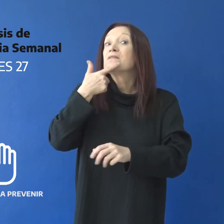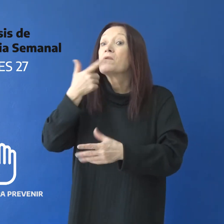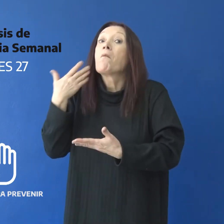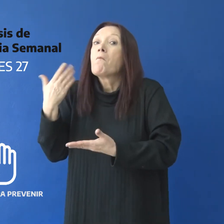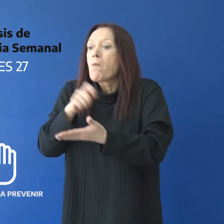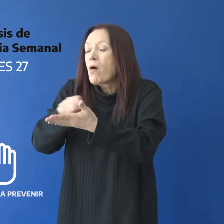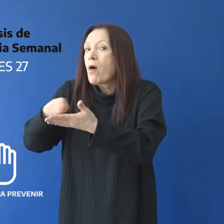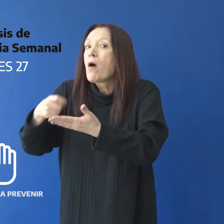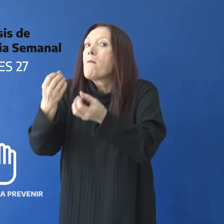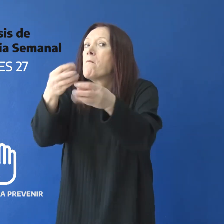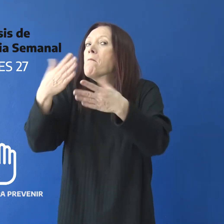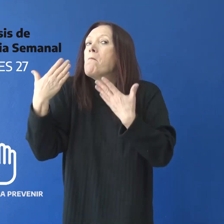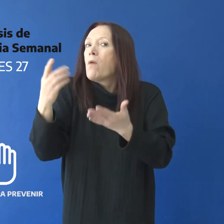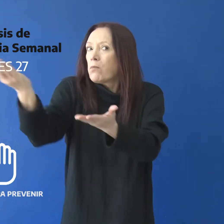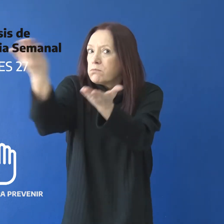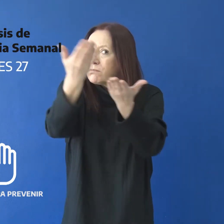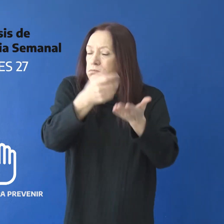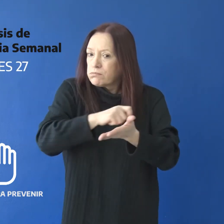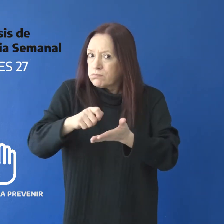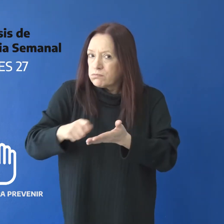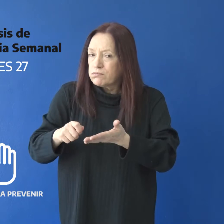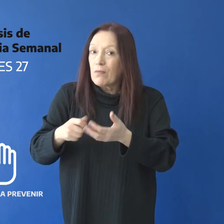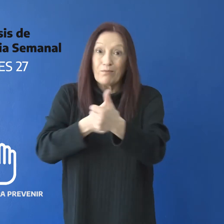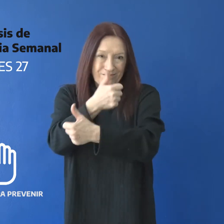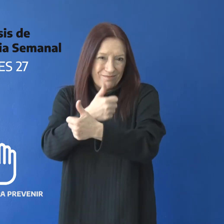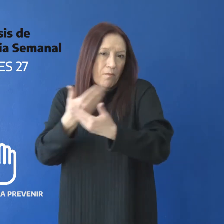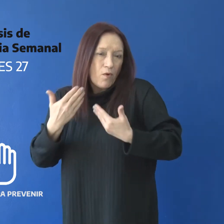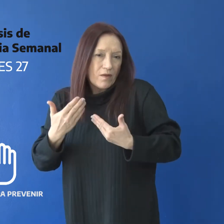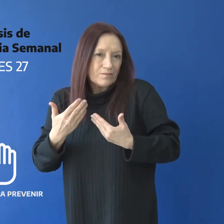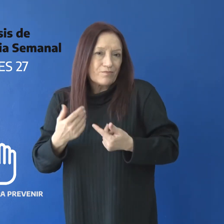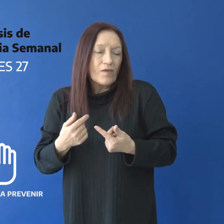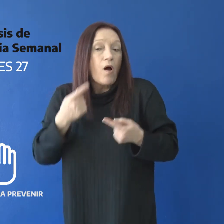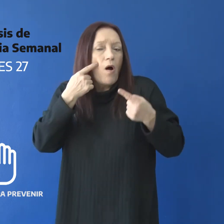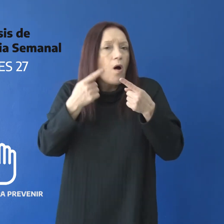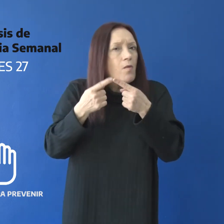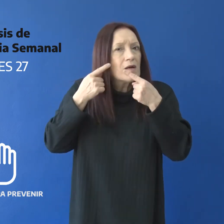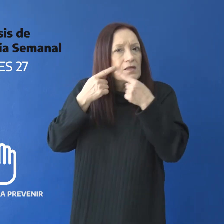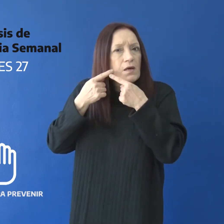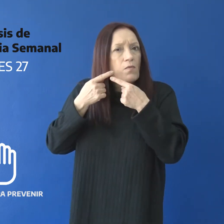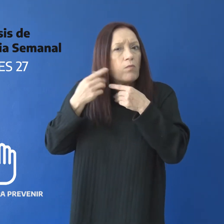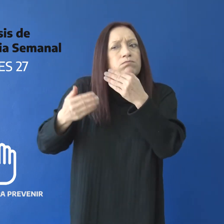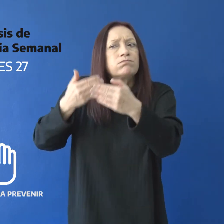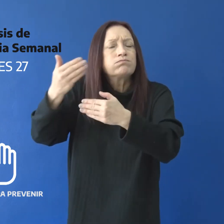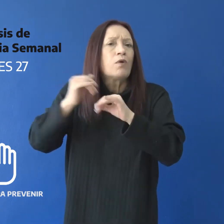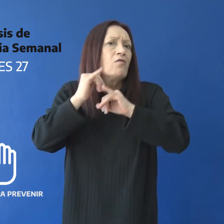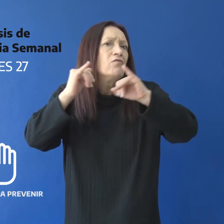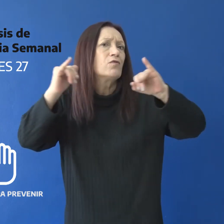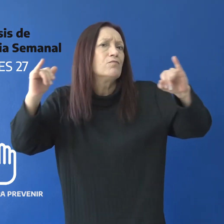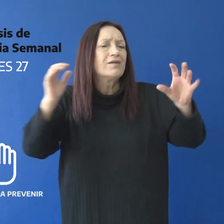permanecerá abierta la convocatoria a la propuesta que tiene como propósito promocionar el trabajo colectivo